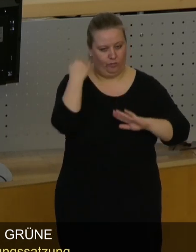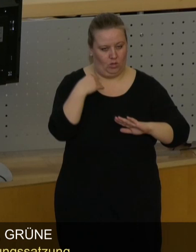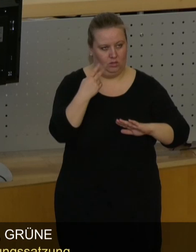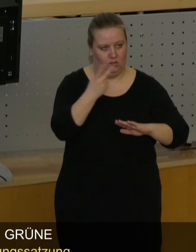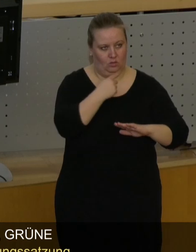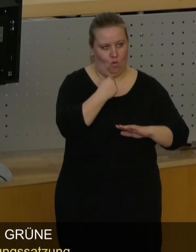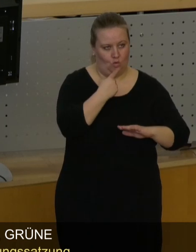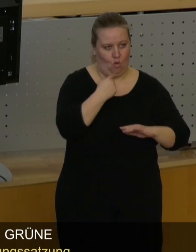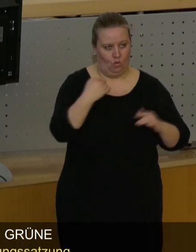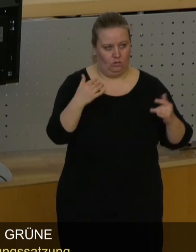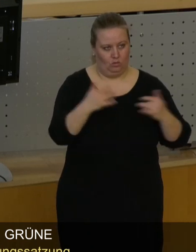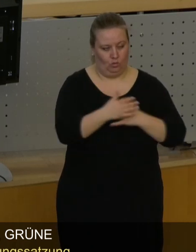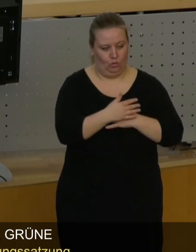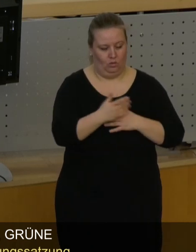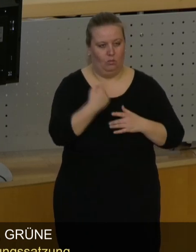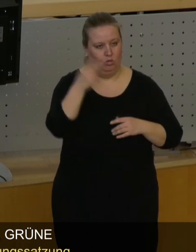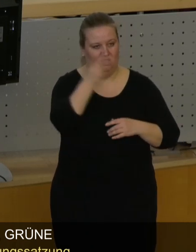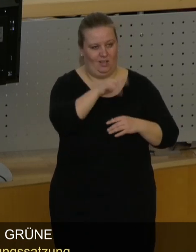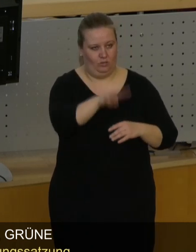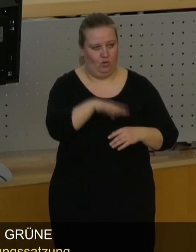Rot-Grün-Rot 2014.